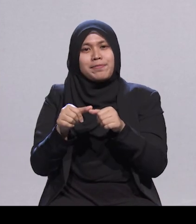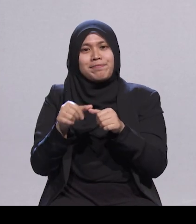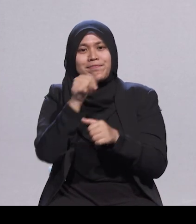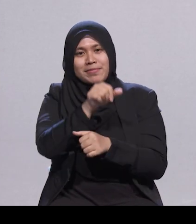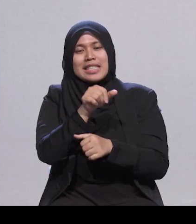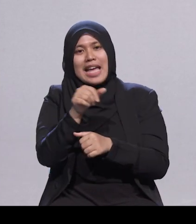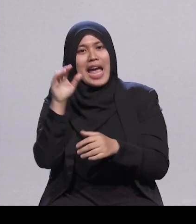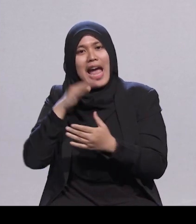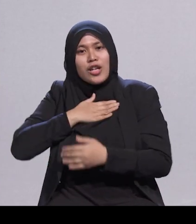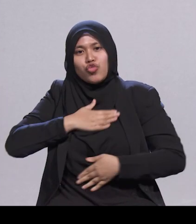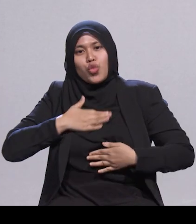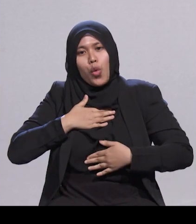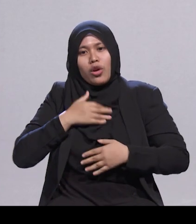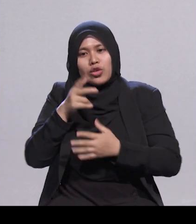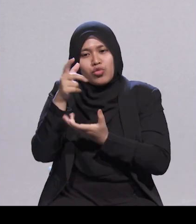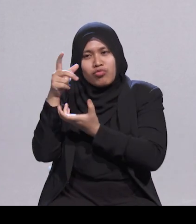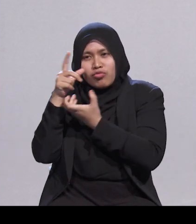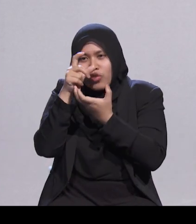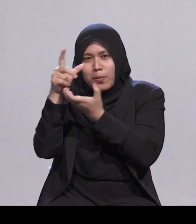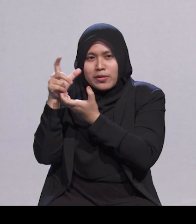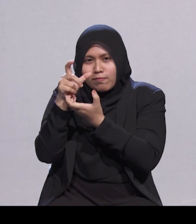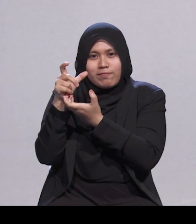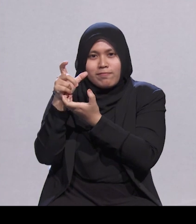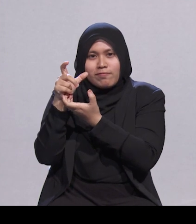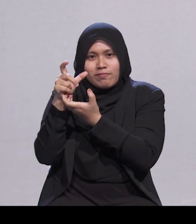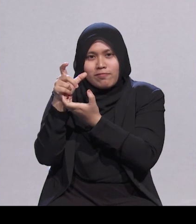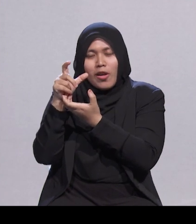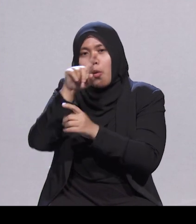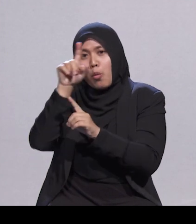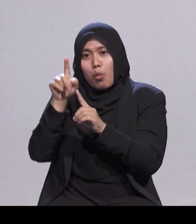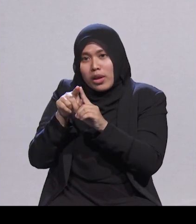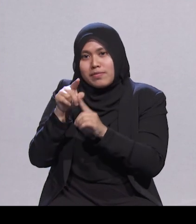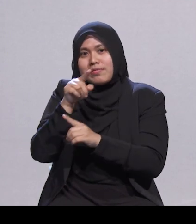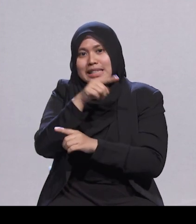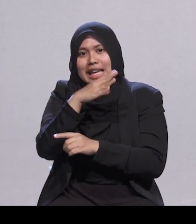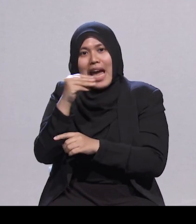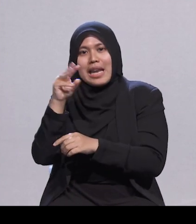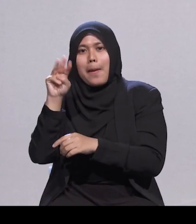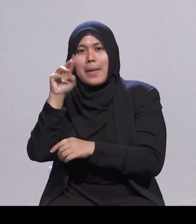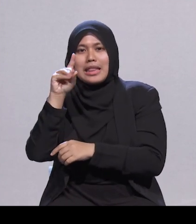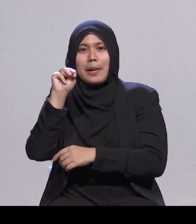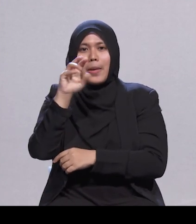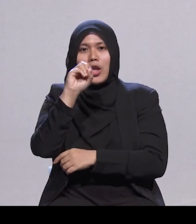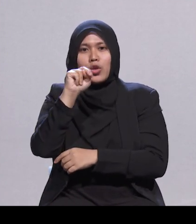merakam film. Apabila Encik Yusof dan Puan Nur Aisyah naik haji, beliau